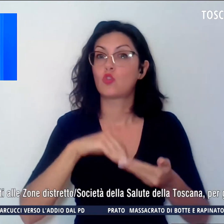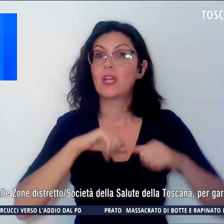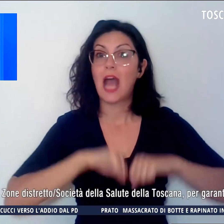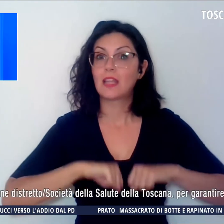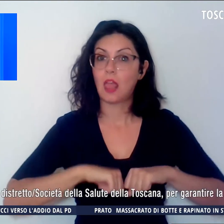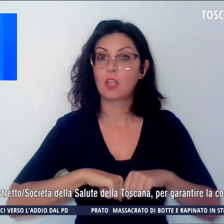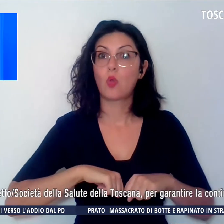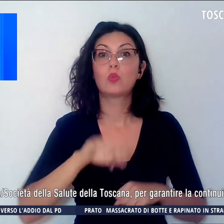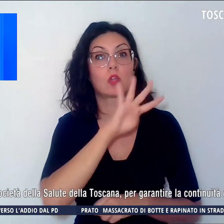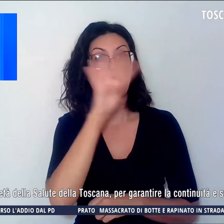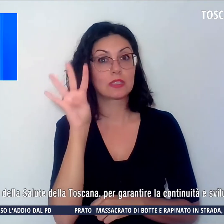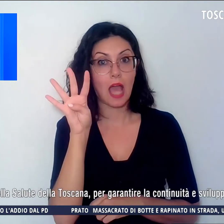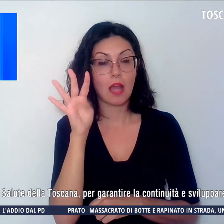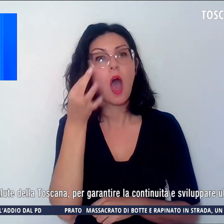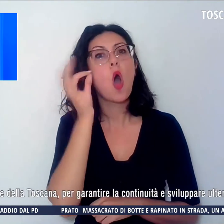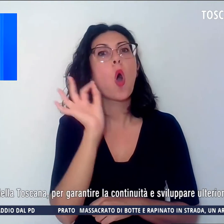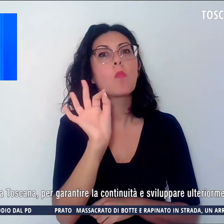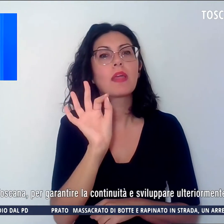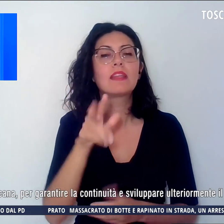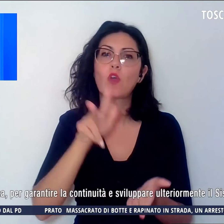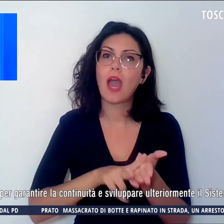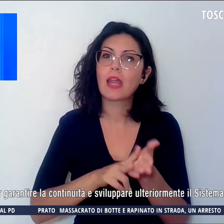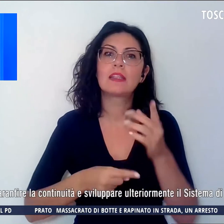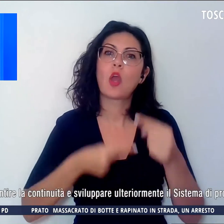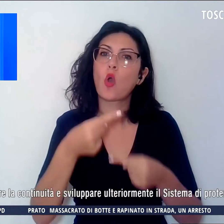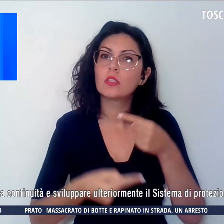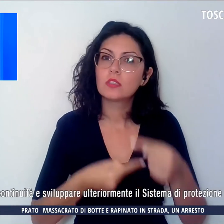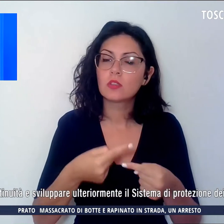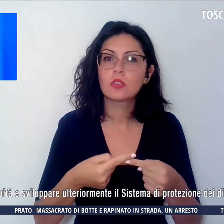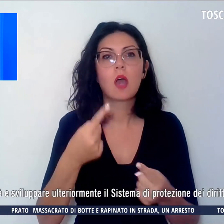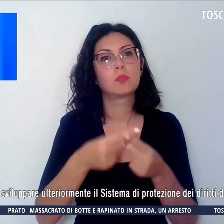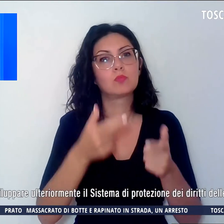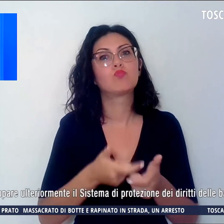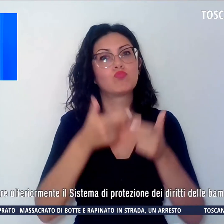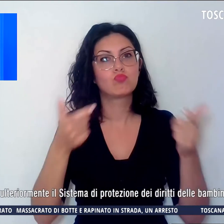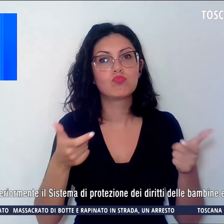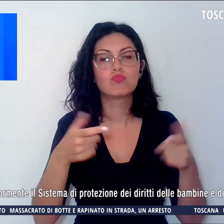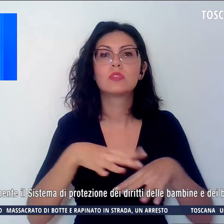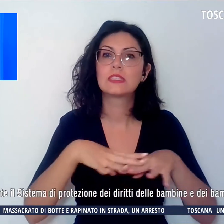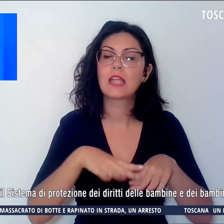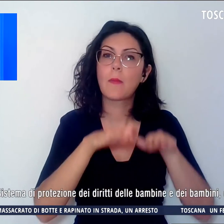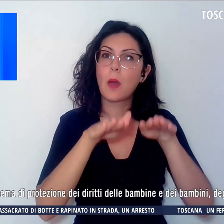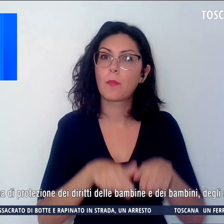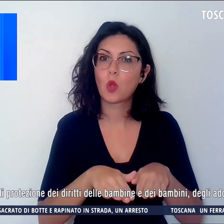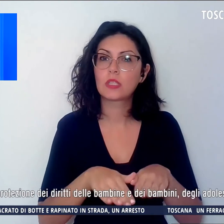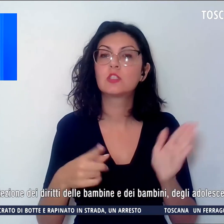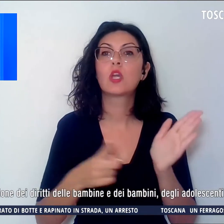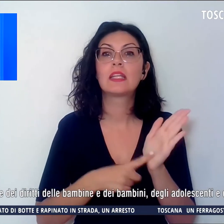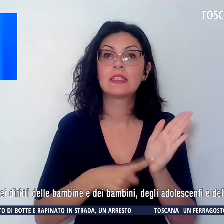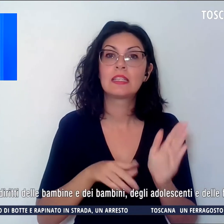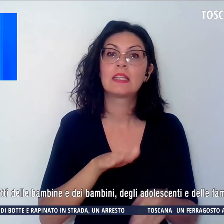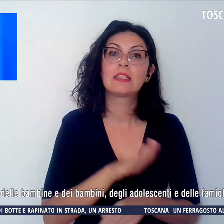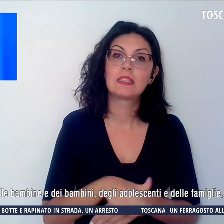per garantire la continuità e sviluppare ulteriormente il sistema di protezione dei diritti delle bambine e dei